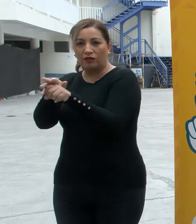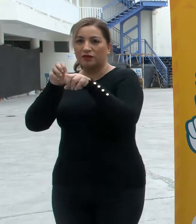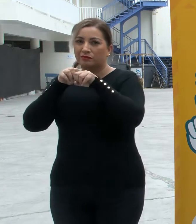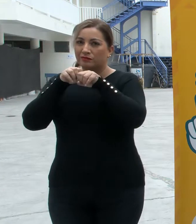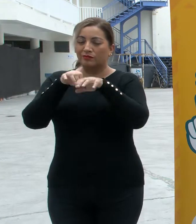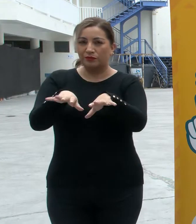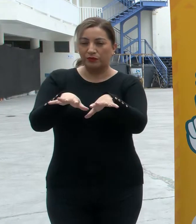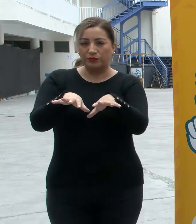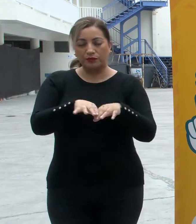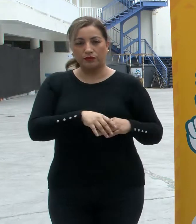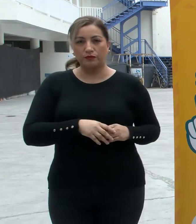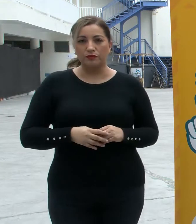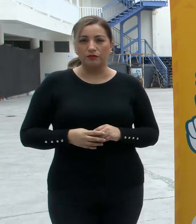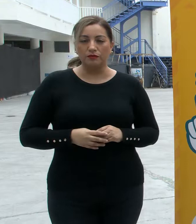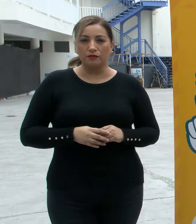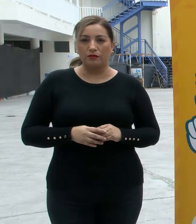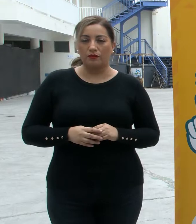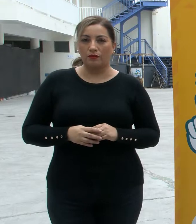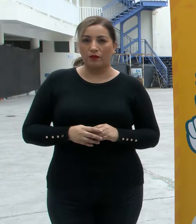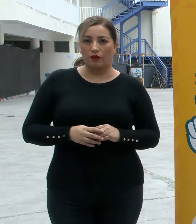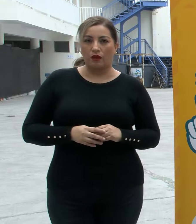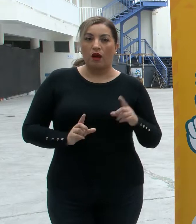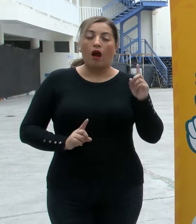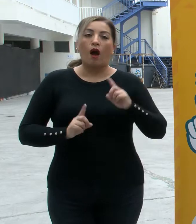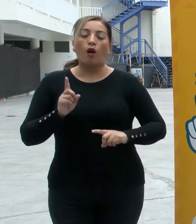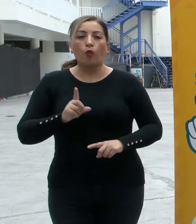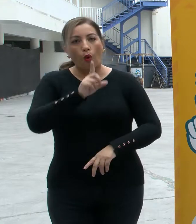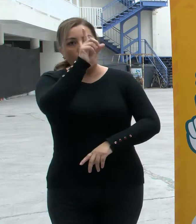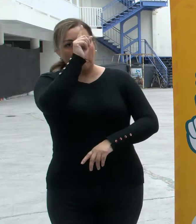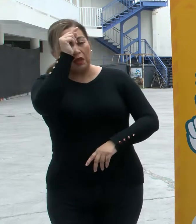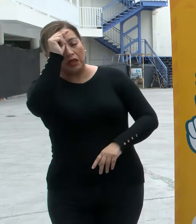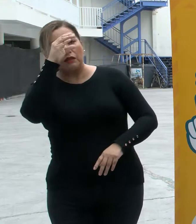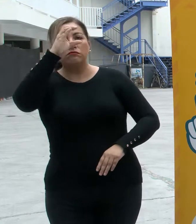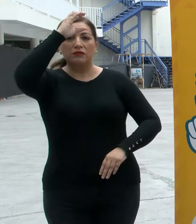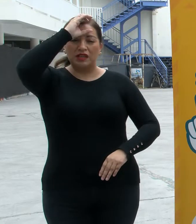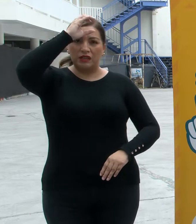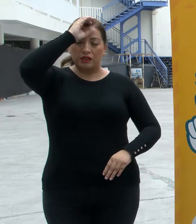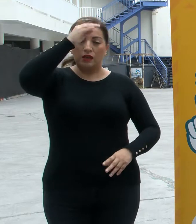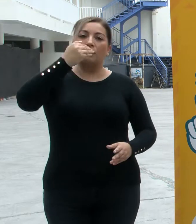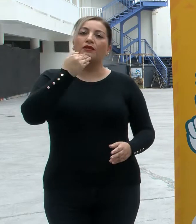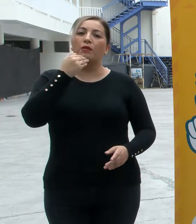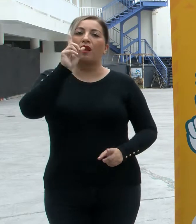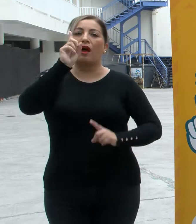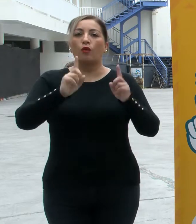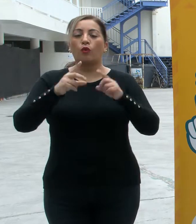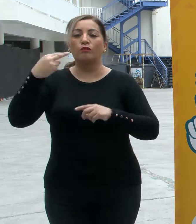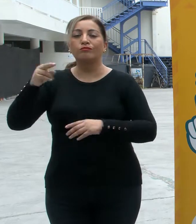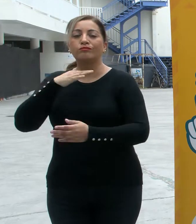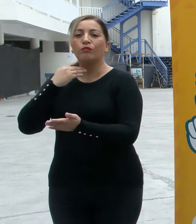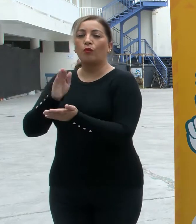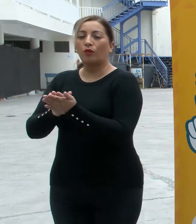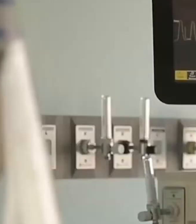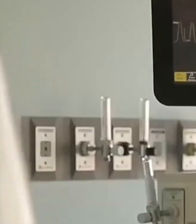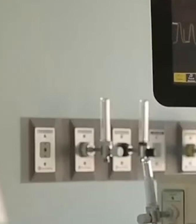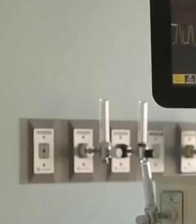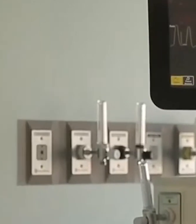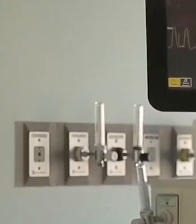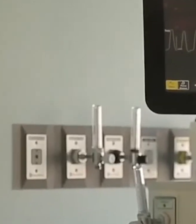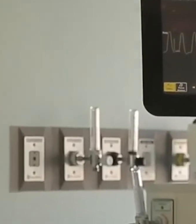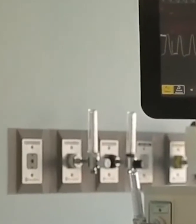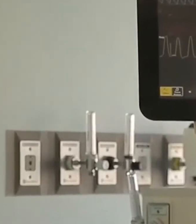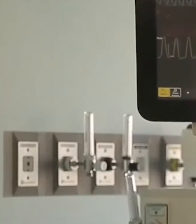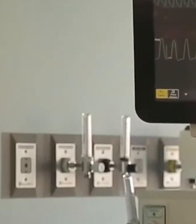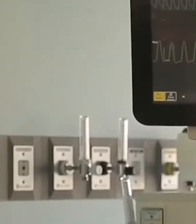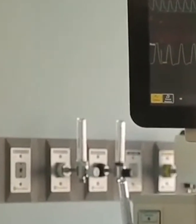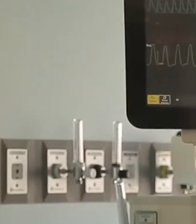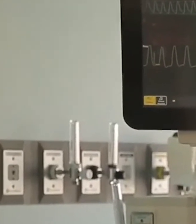digamos, al COVID, ya sea en los centros asistenciales o ya directamente en su residencia. Otro